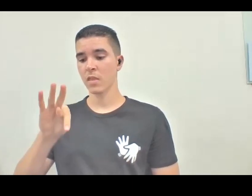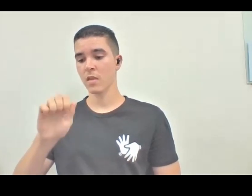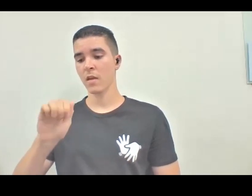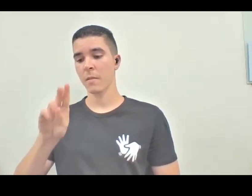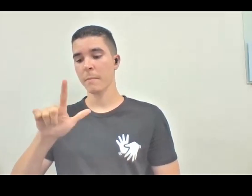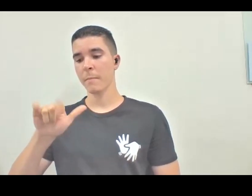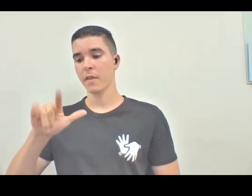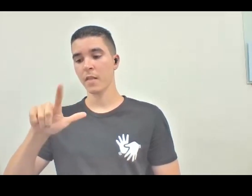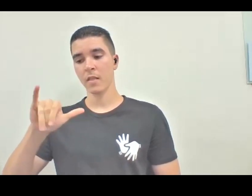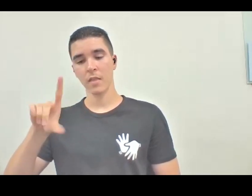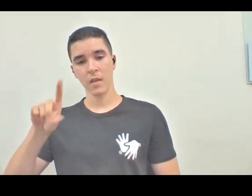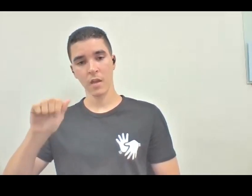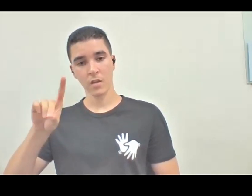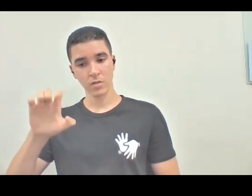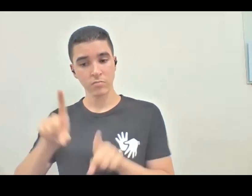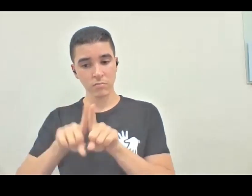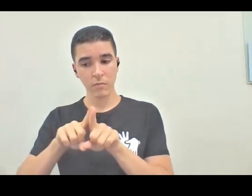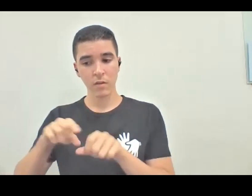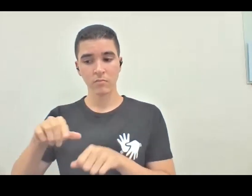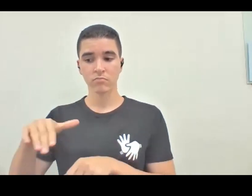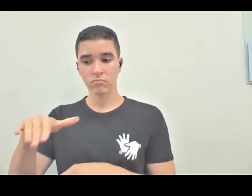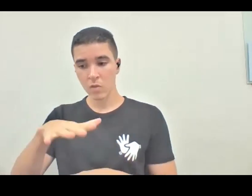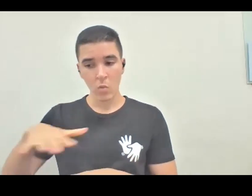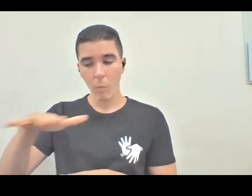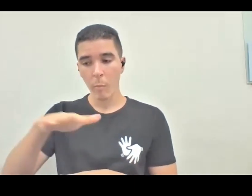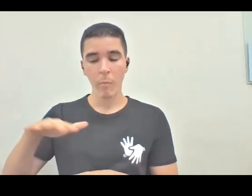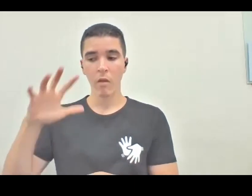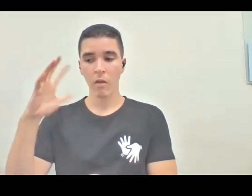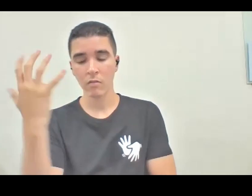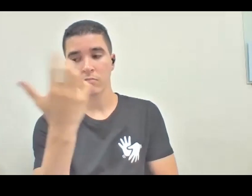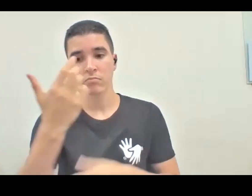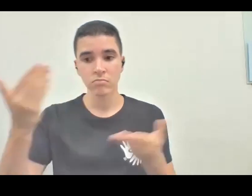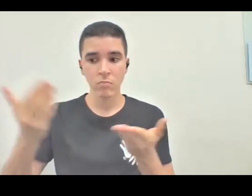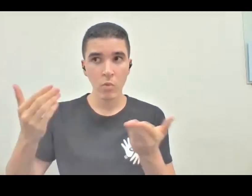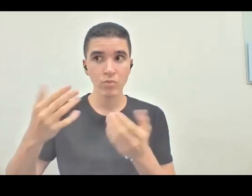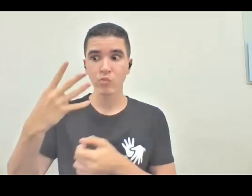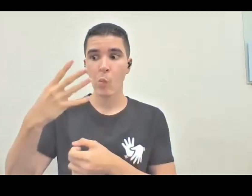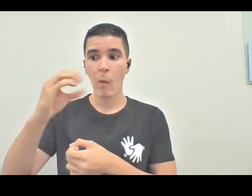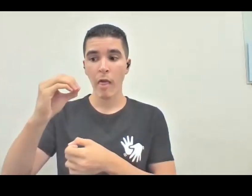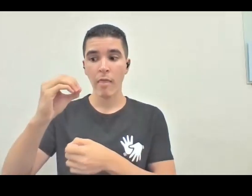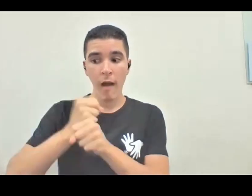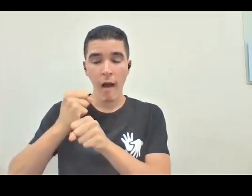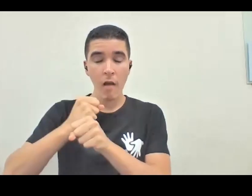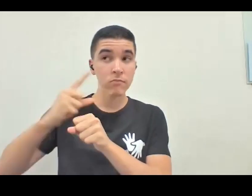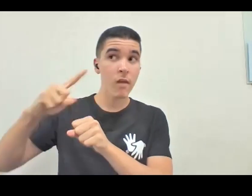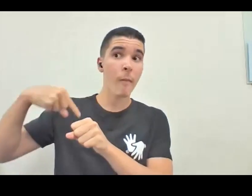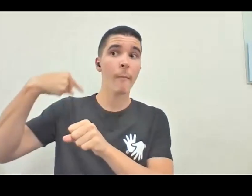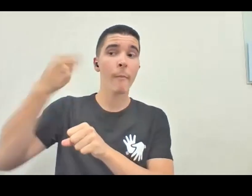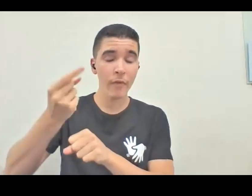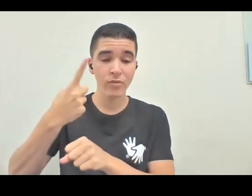questão do meio ambiente, isso hoje, 40 anos depois, a gente vê que está aí,